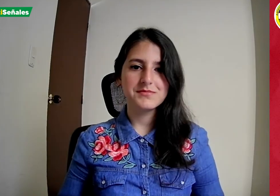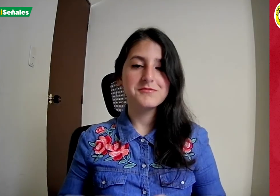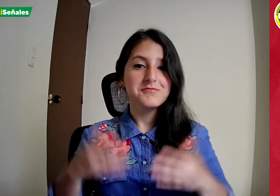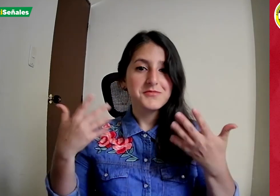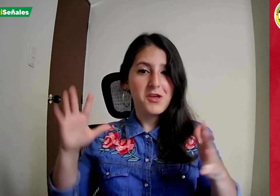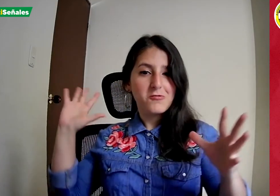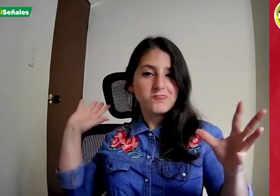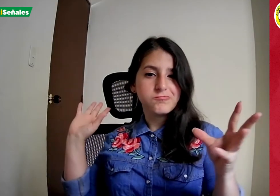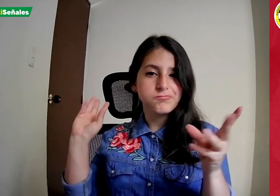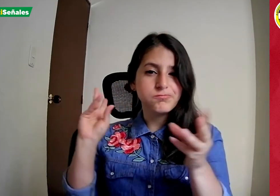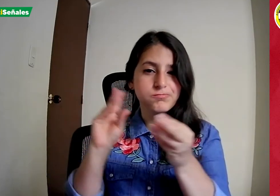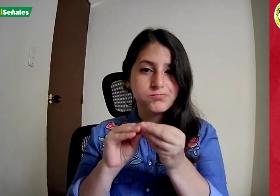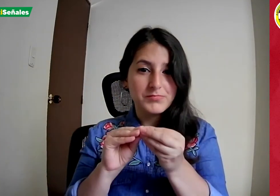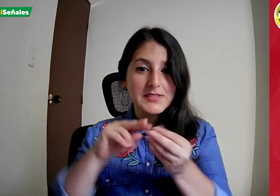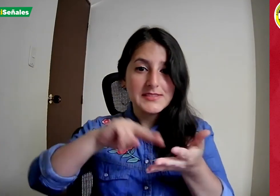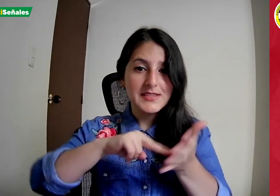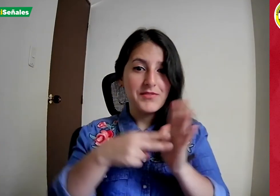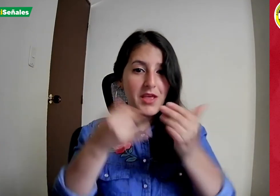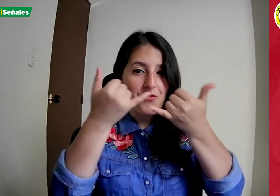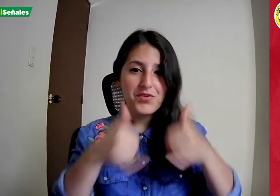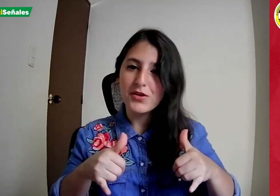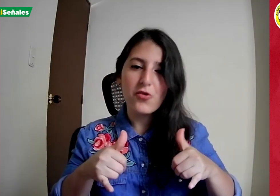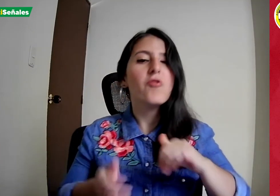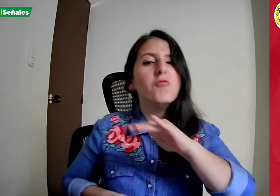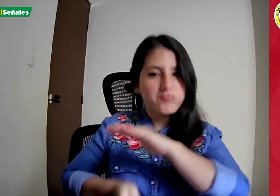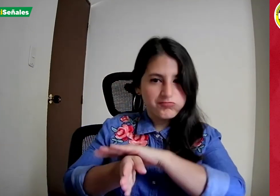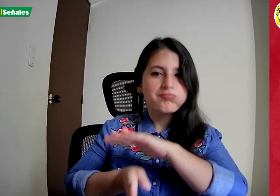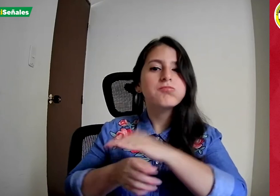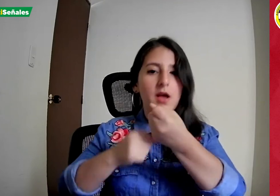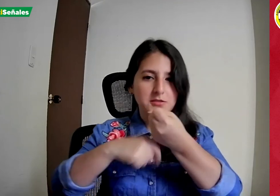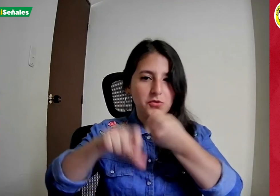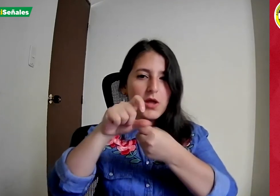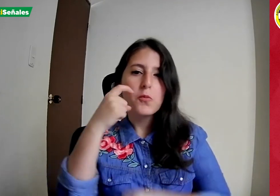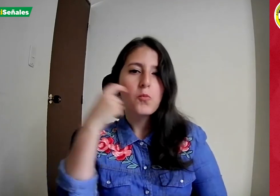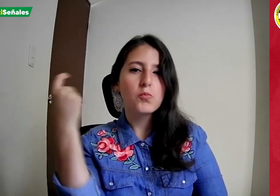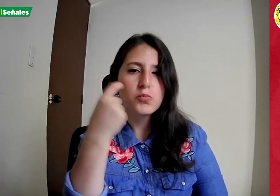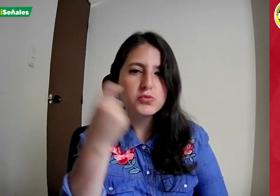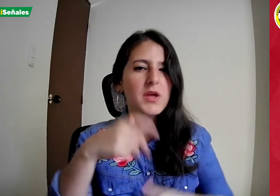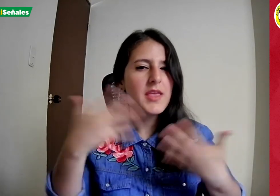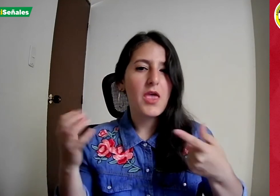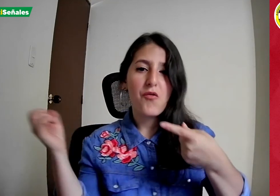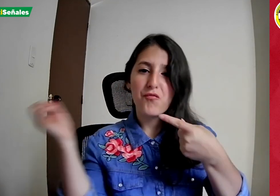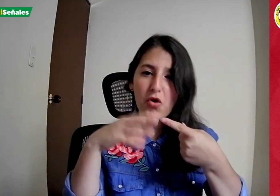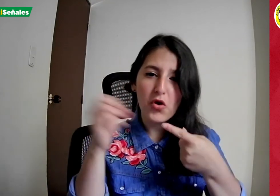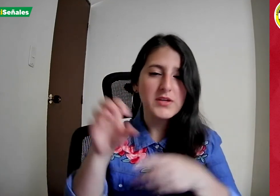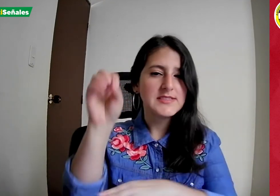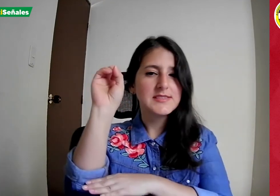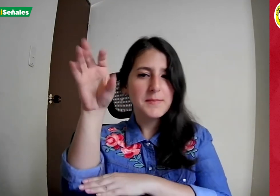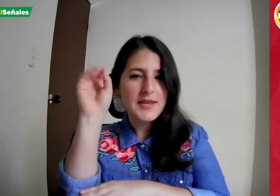Estas fueron las actividades, pero aún Azor Cali continúa buscando foros, seminarios,